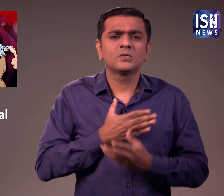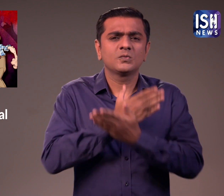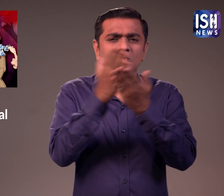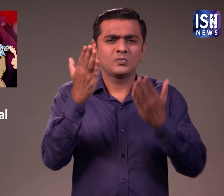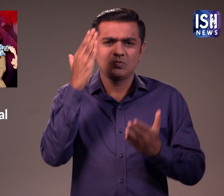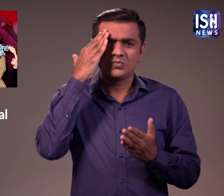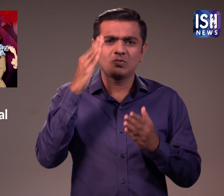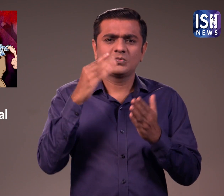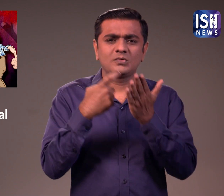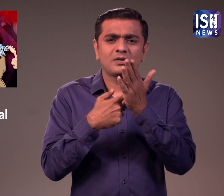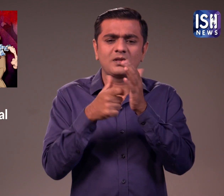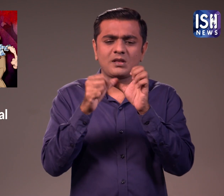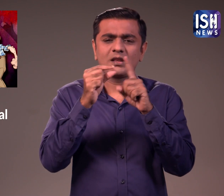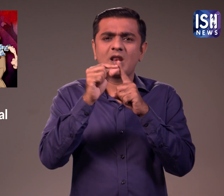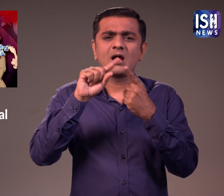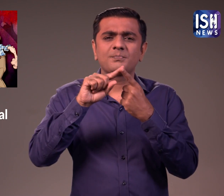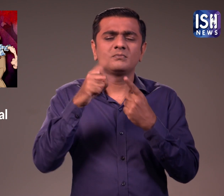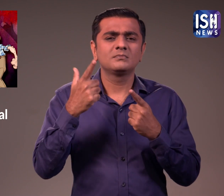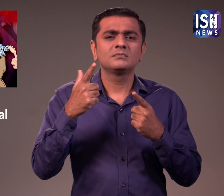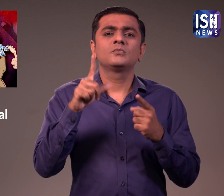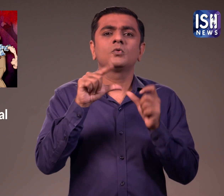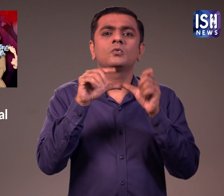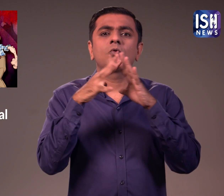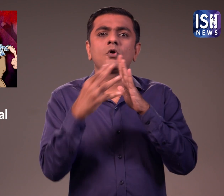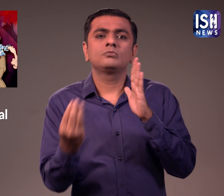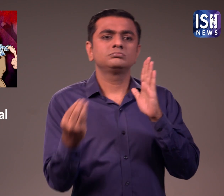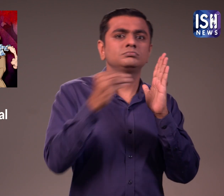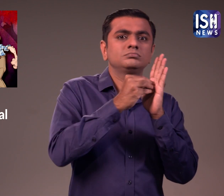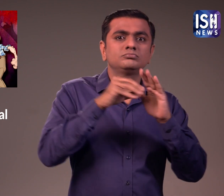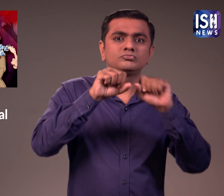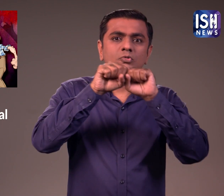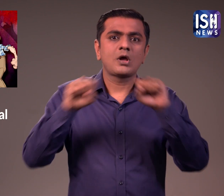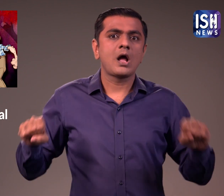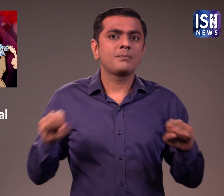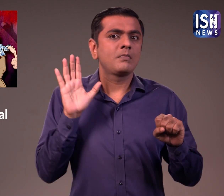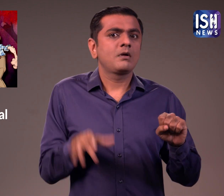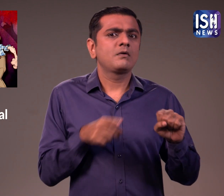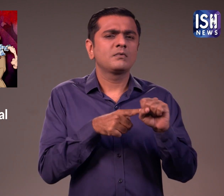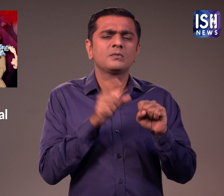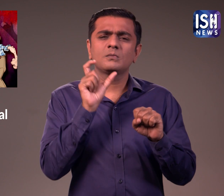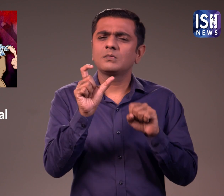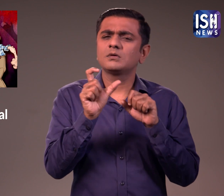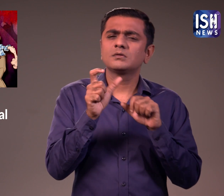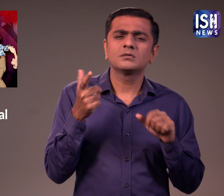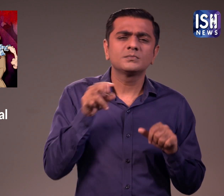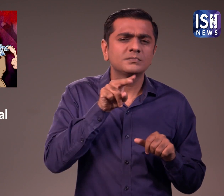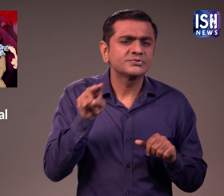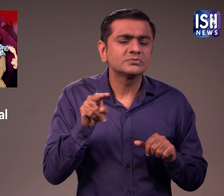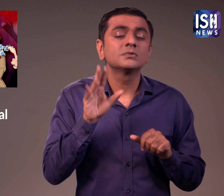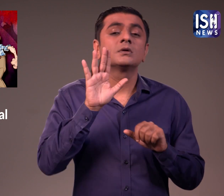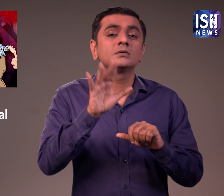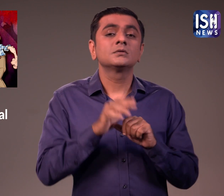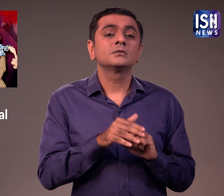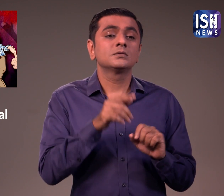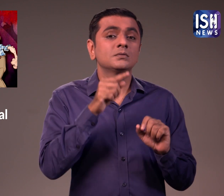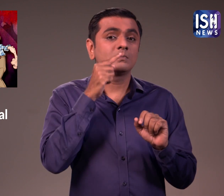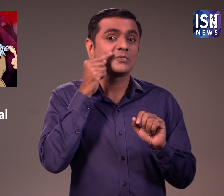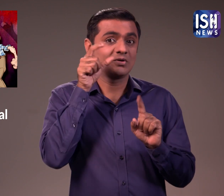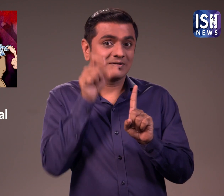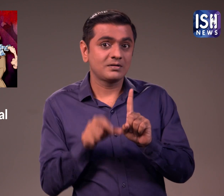हैं आप सभी जानते है कि बलातकार कानूनी अफराद माना जाता है बलातकार तब